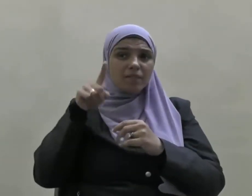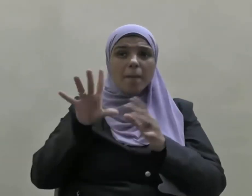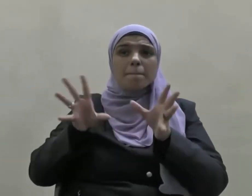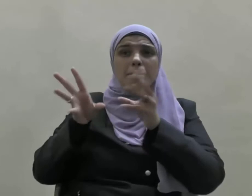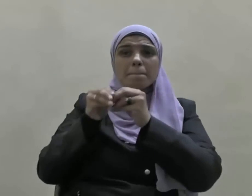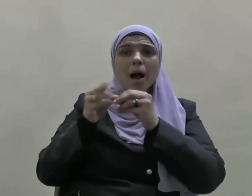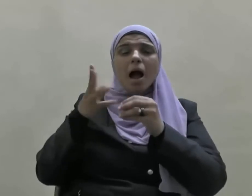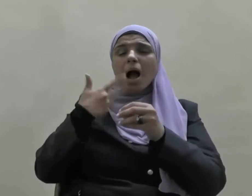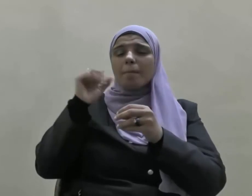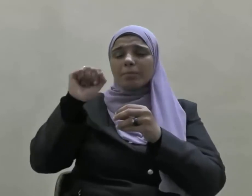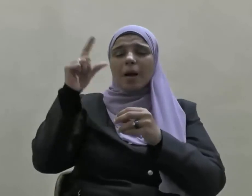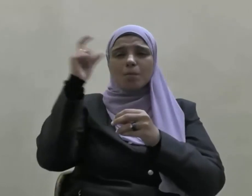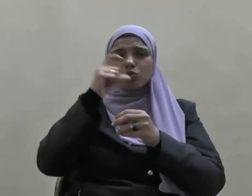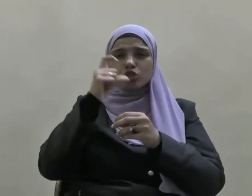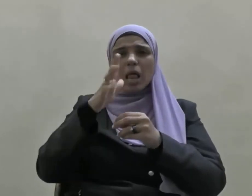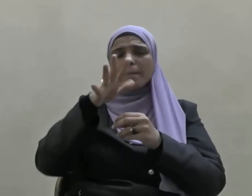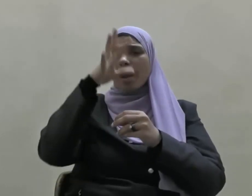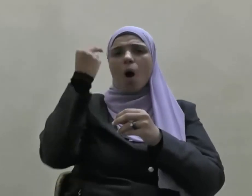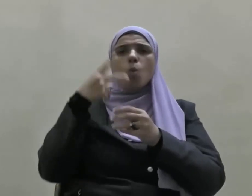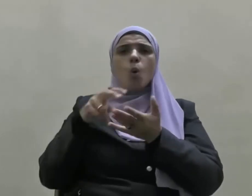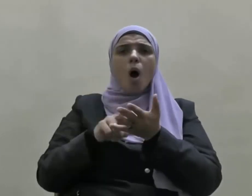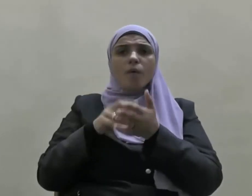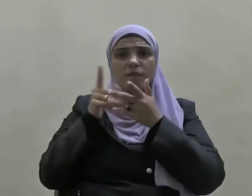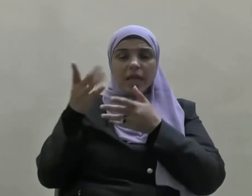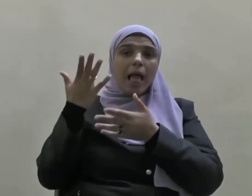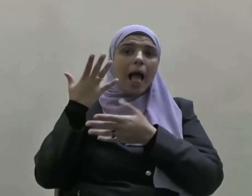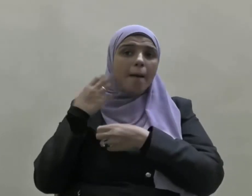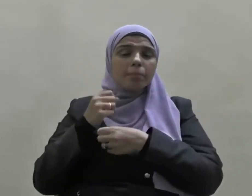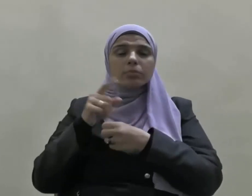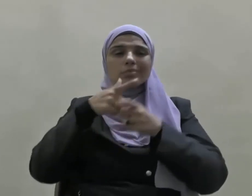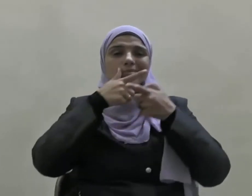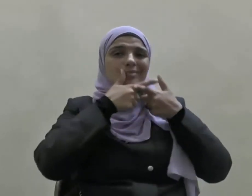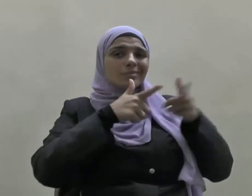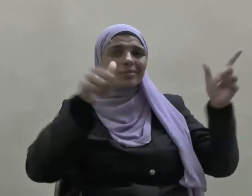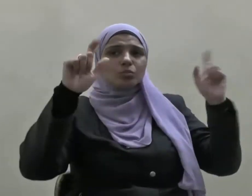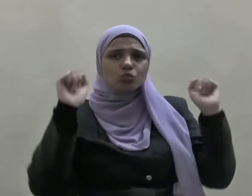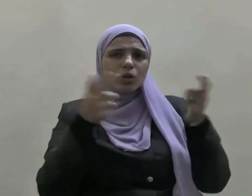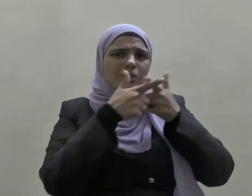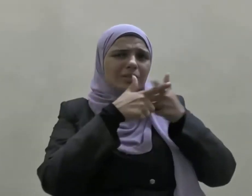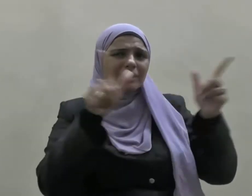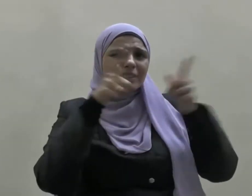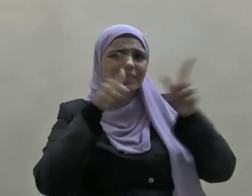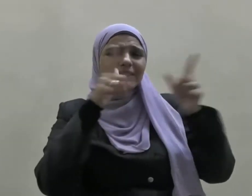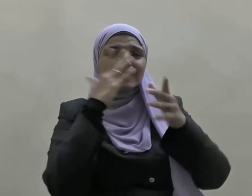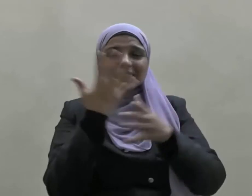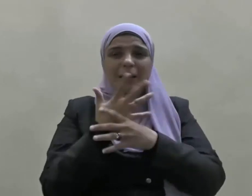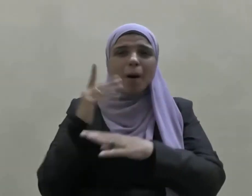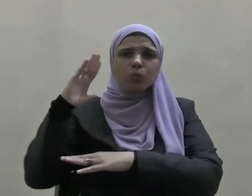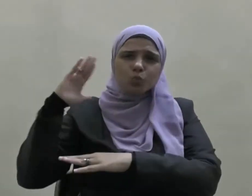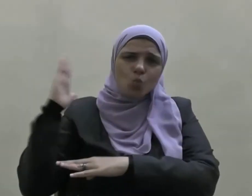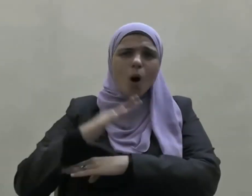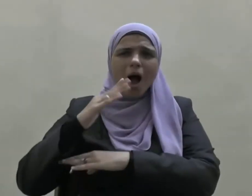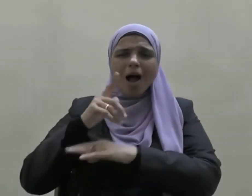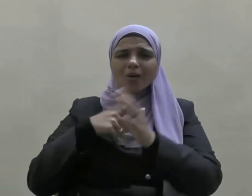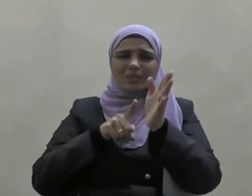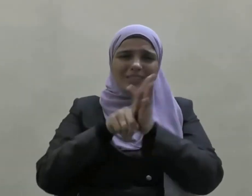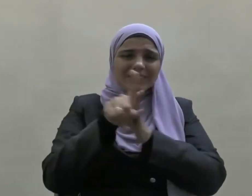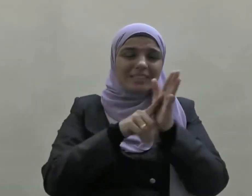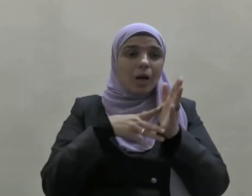تتعلق بأمن المسلمين أو خوفهم أذاعوها أو أظهروها